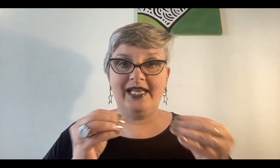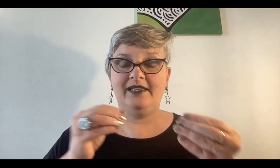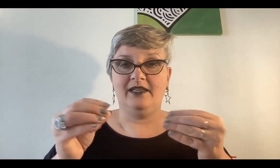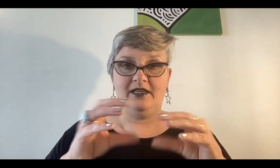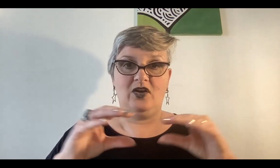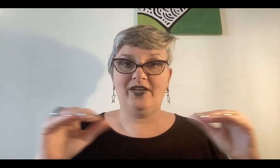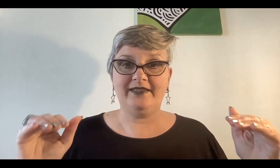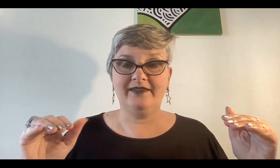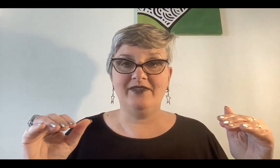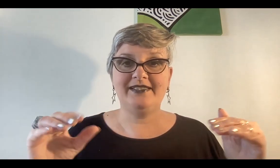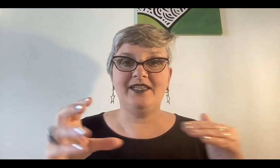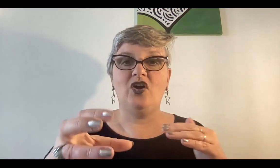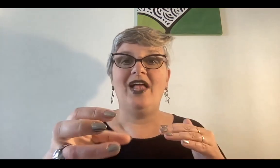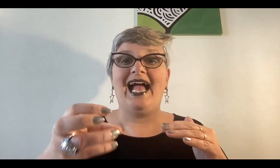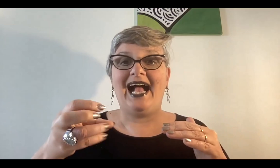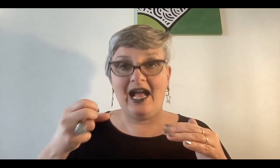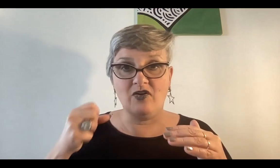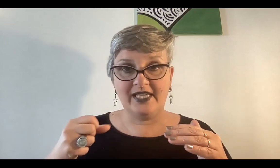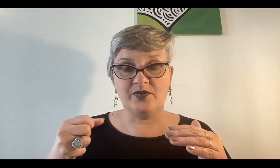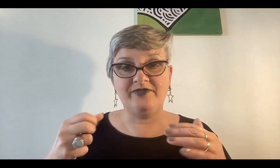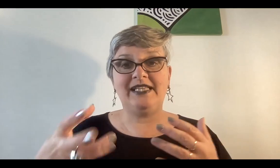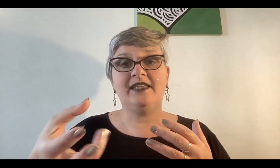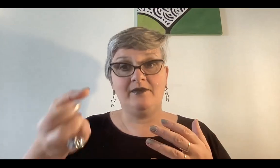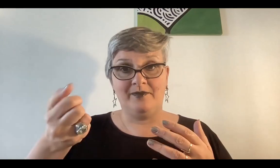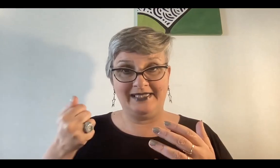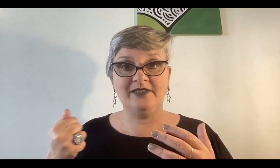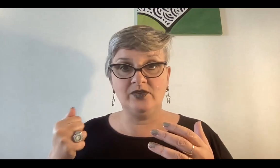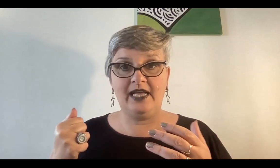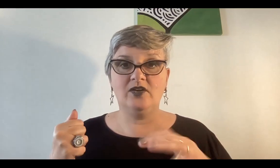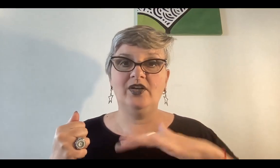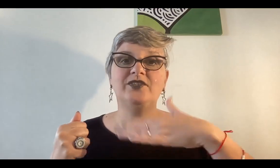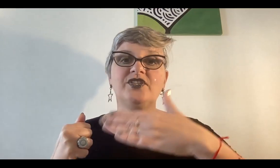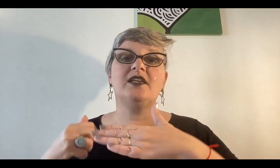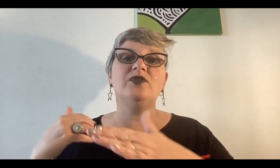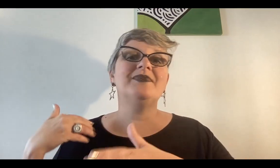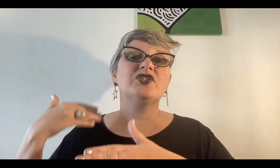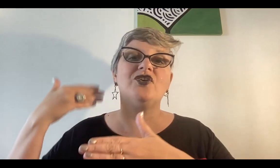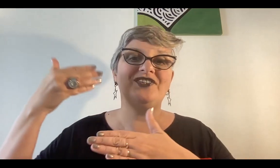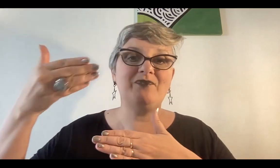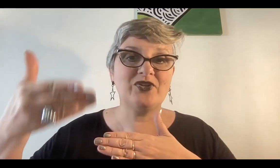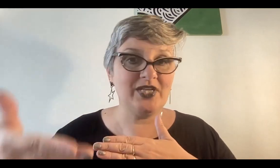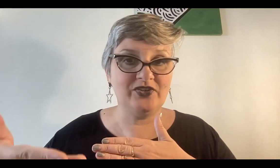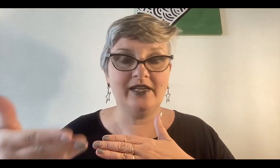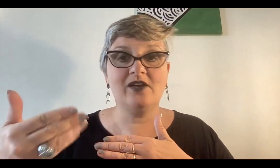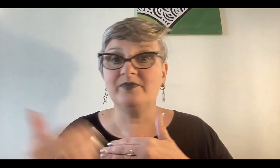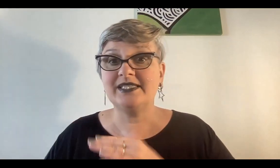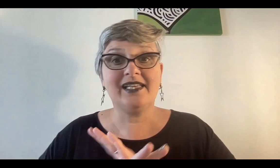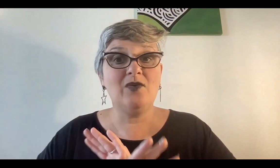lo que está establecido, hago que haya una falta, matando algo, entonces el universo de por sí lo tiene que compensar. ¿Qué es